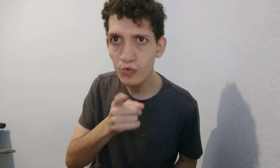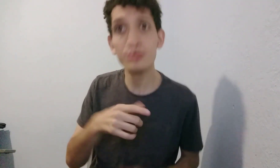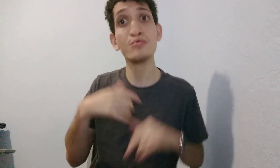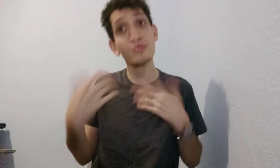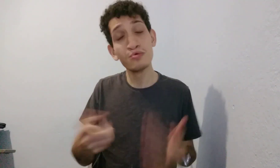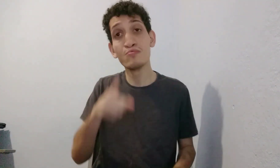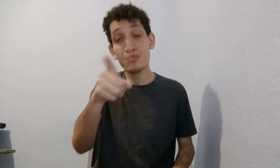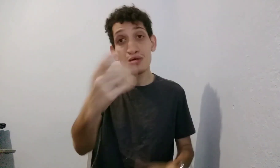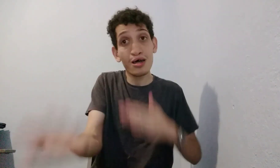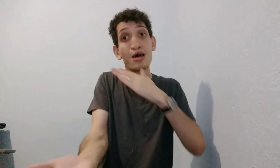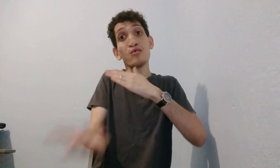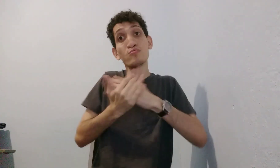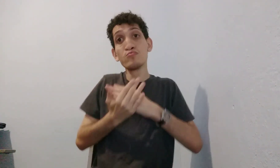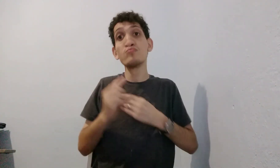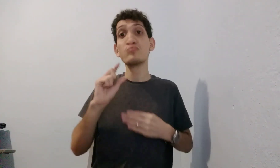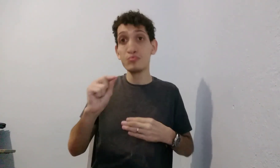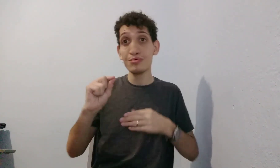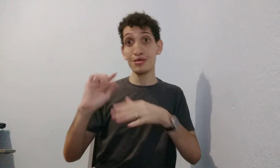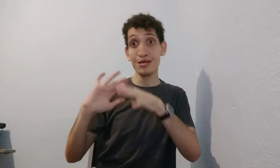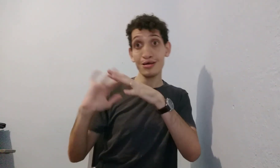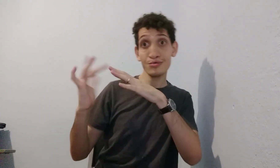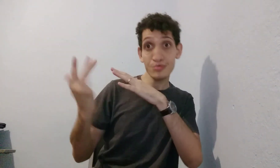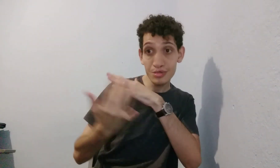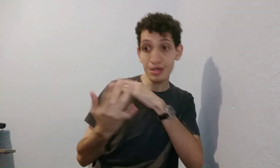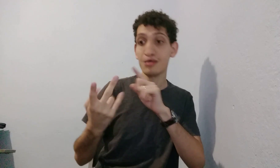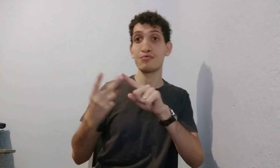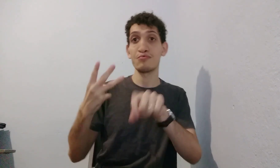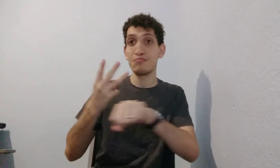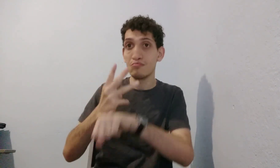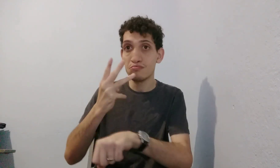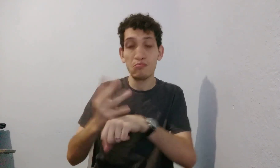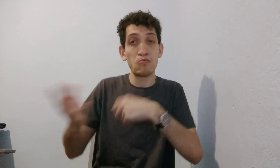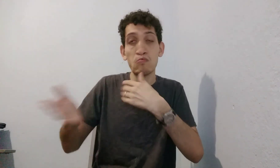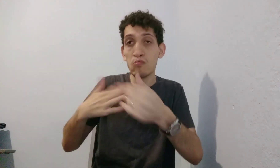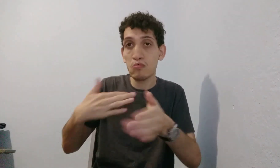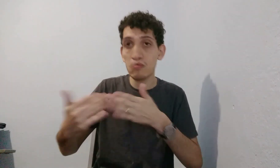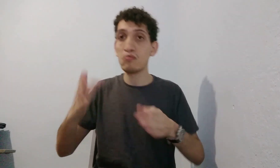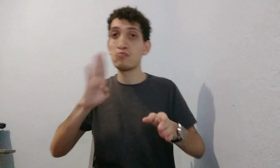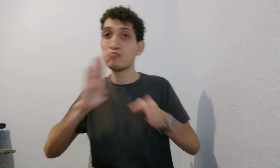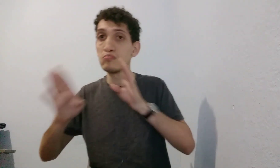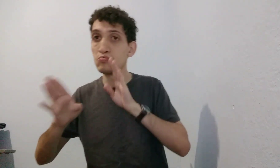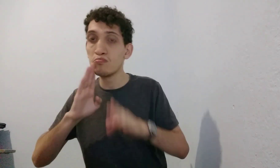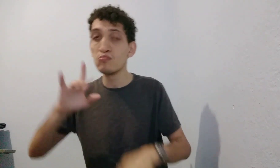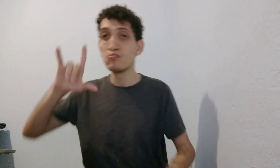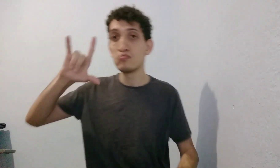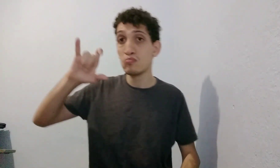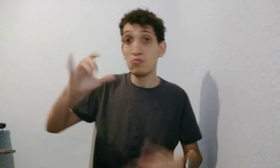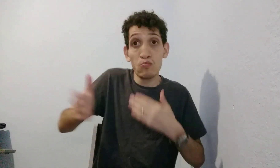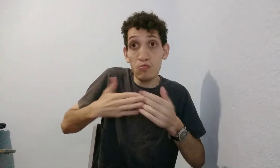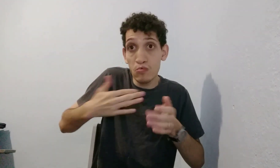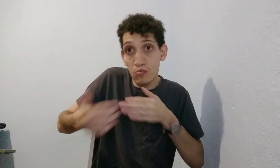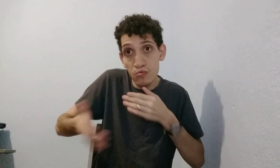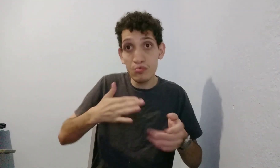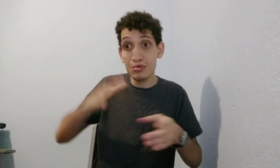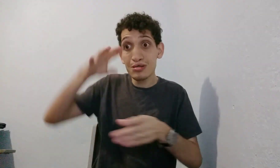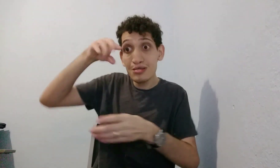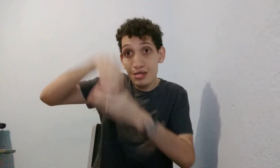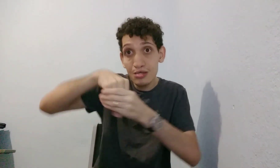Você conhece? Então, você pode me ajudar o quê? Nas redes sociais, no WhatsApp, qualquer rede social, Facebook, Instagram.